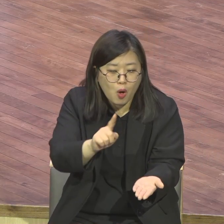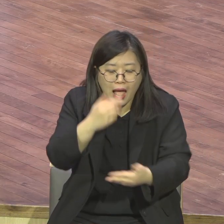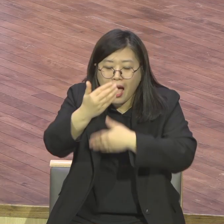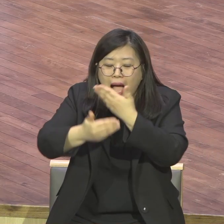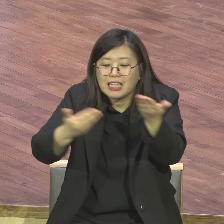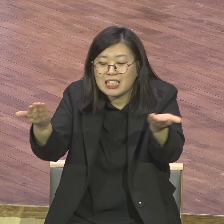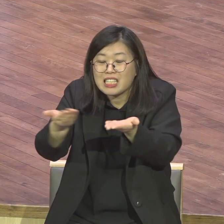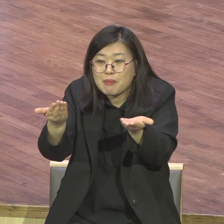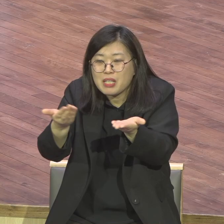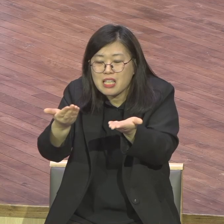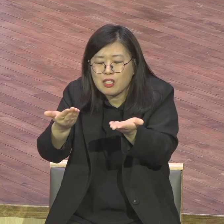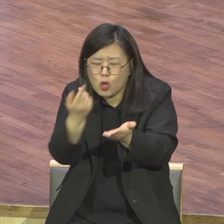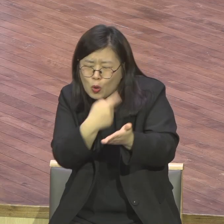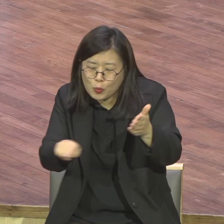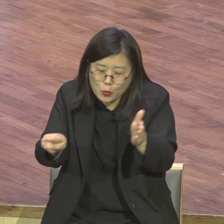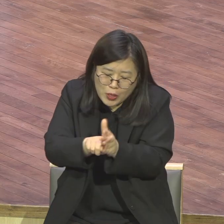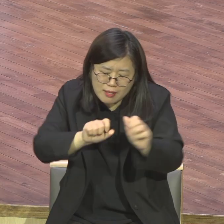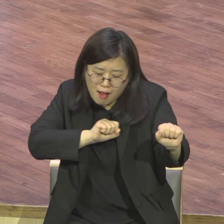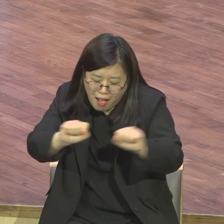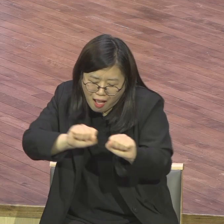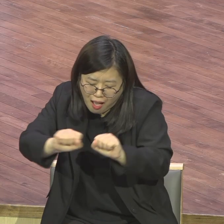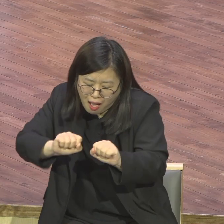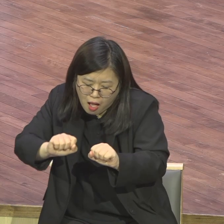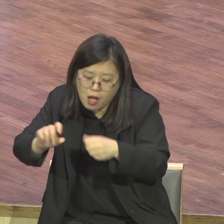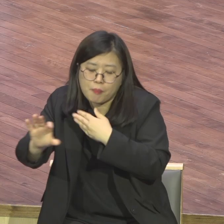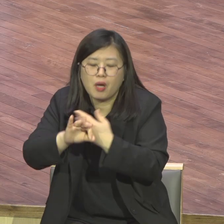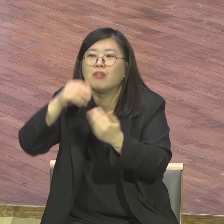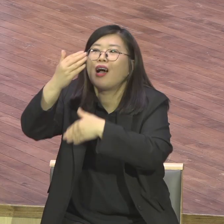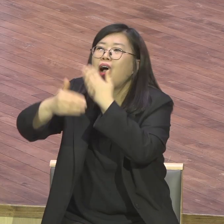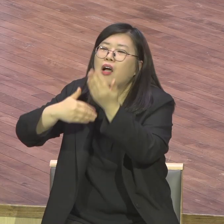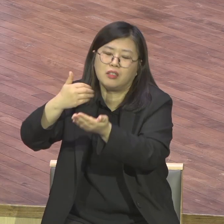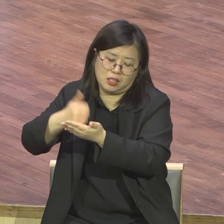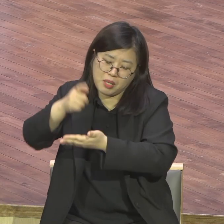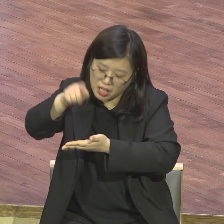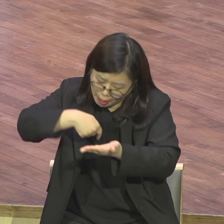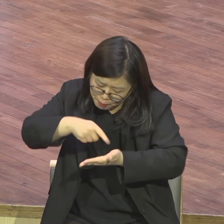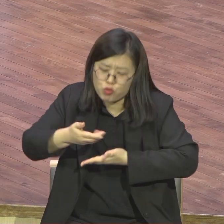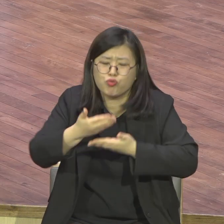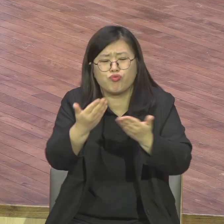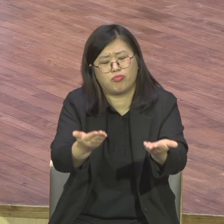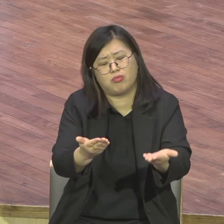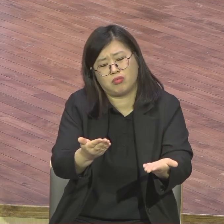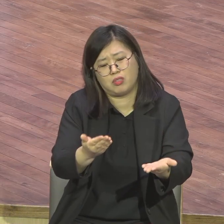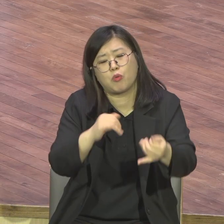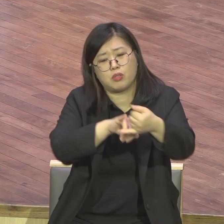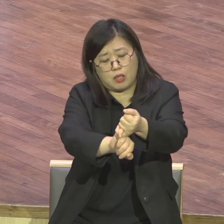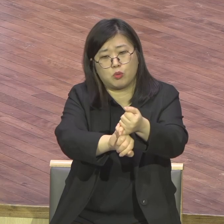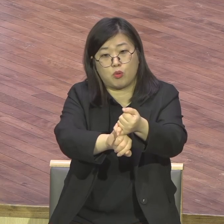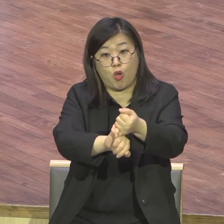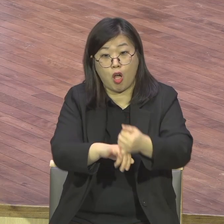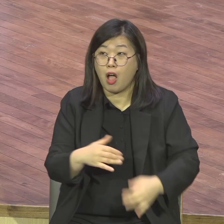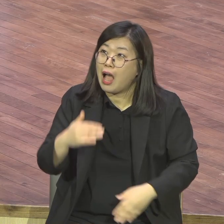팔아받치고 땅을 팔아받치고 빚을 내가 바치고 하나님 앞에 그렇게 드렸는데 하나님이